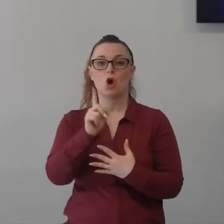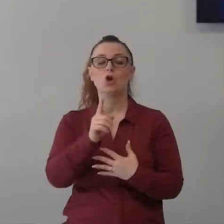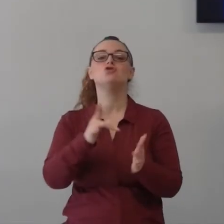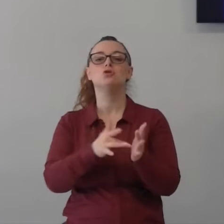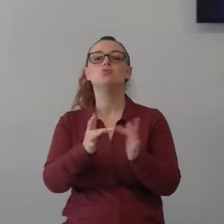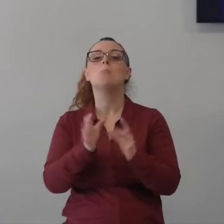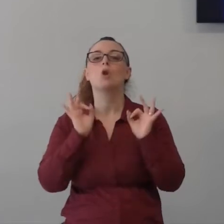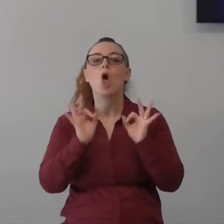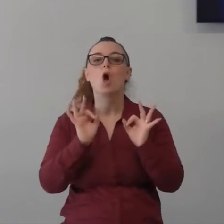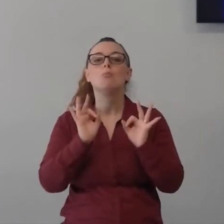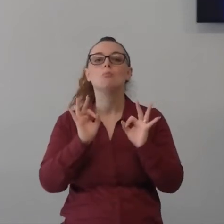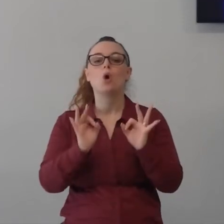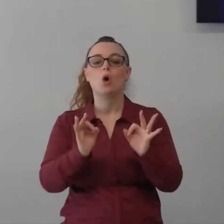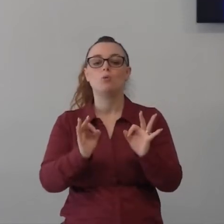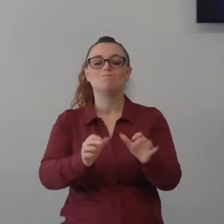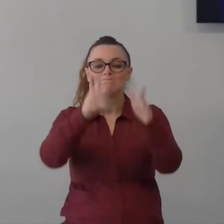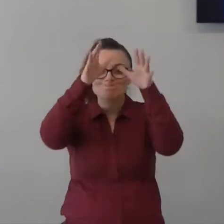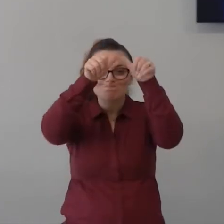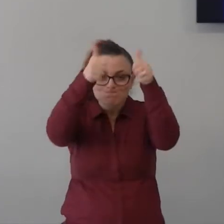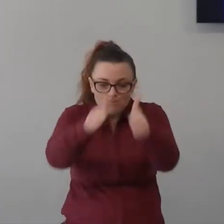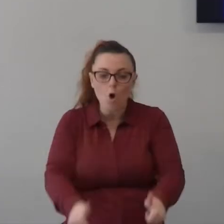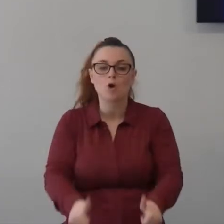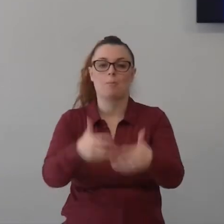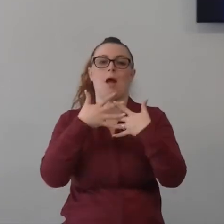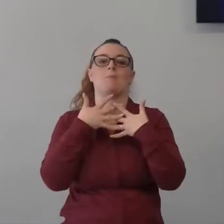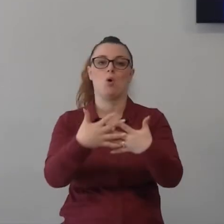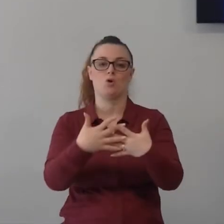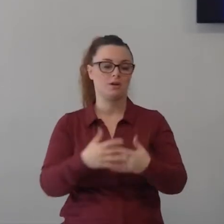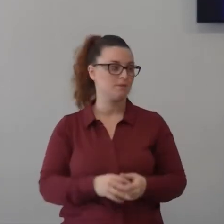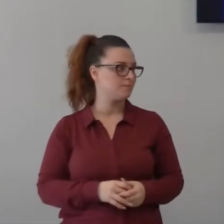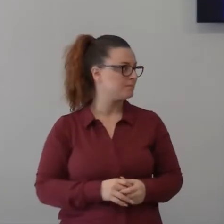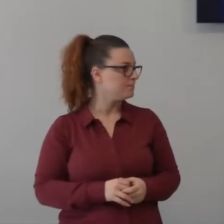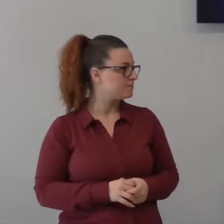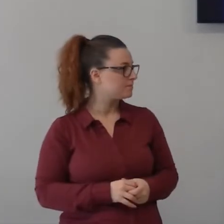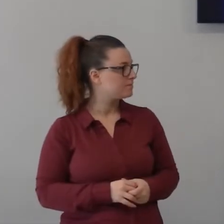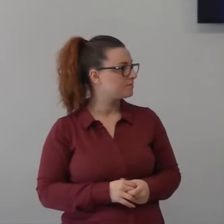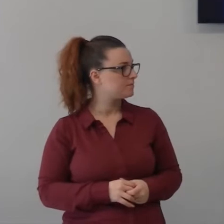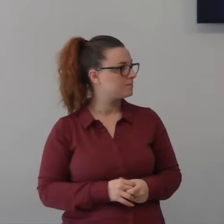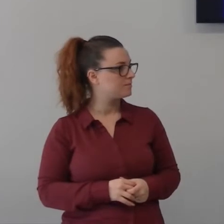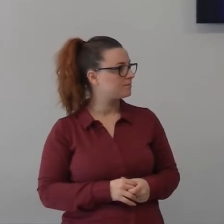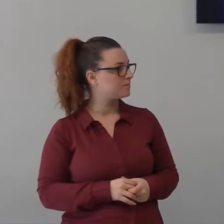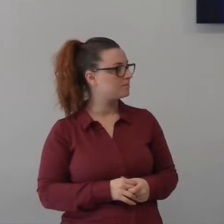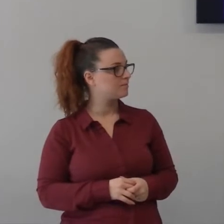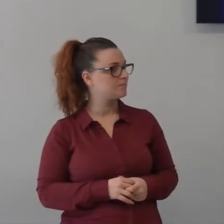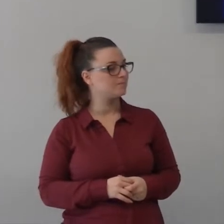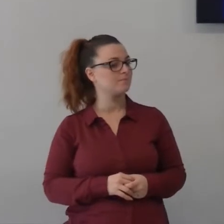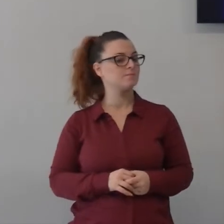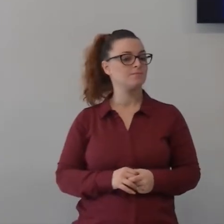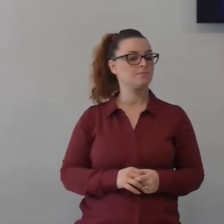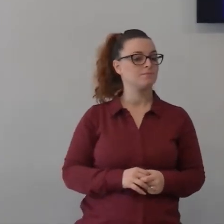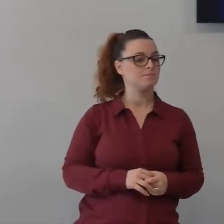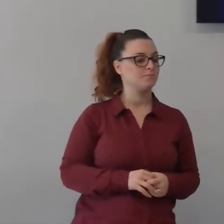Gesù è un'azione l'amore è un'azione non è un sentimento infatti Gesù fa l'azione e avanti